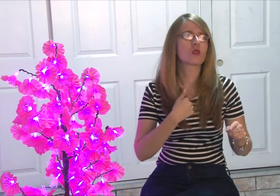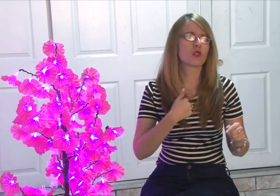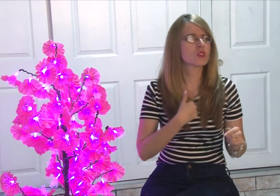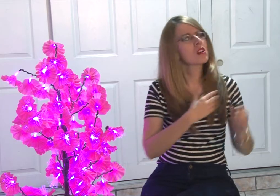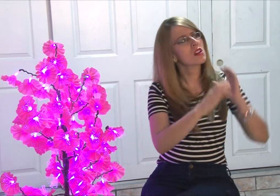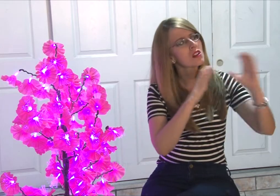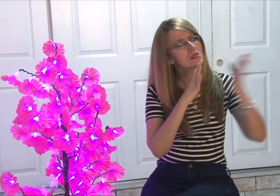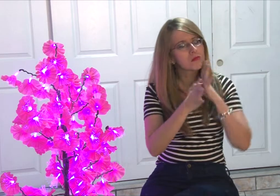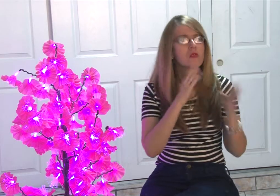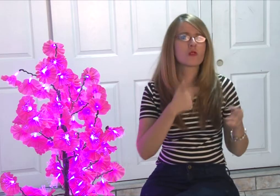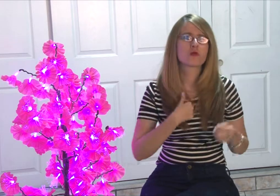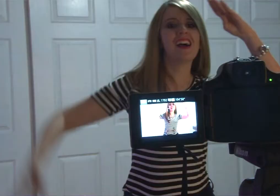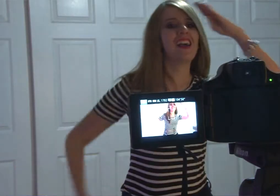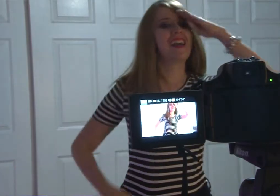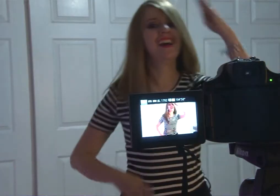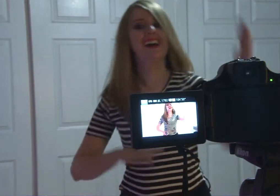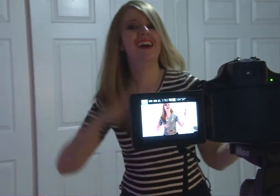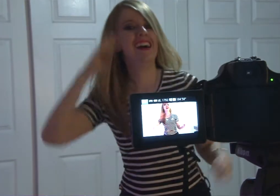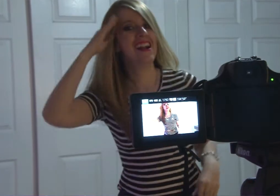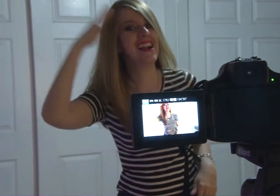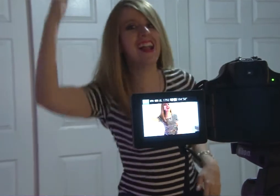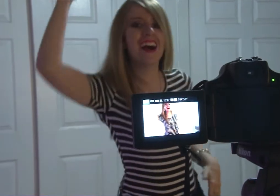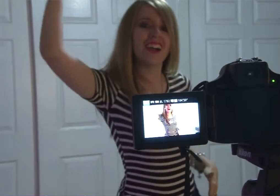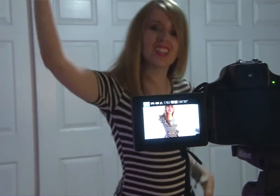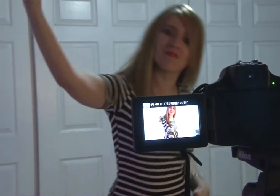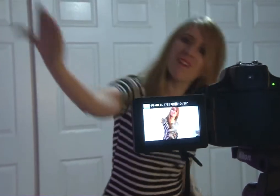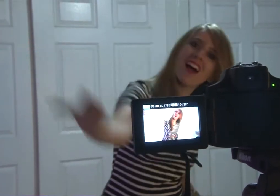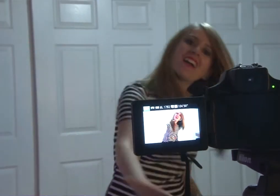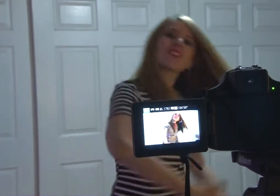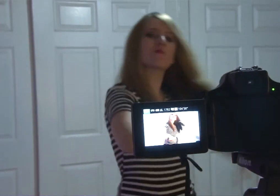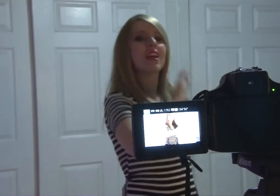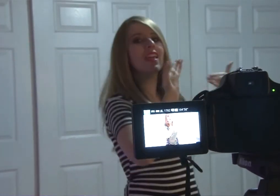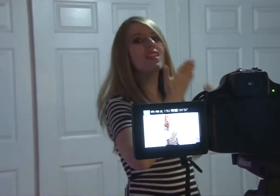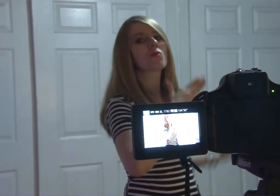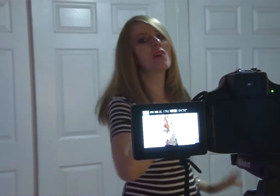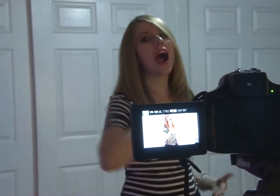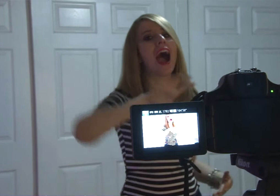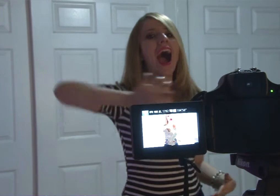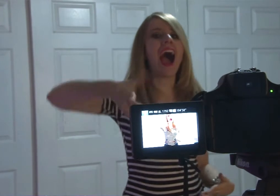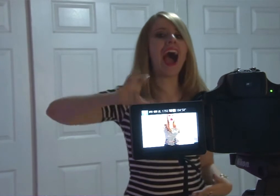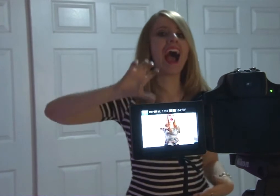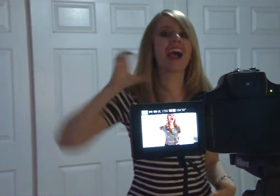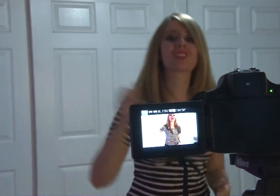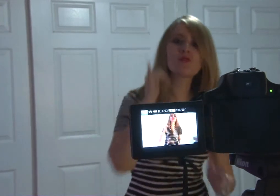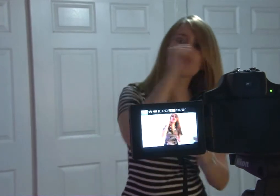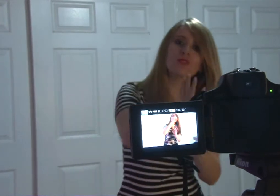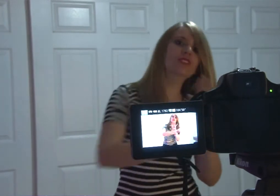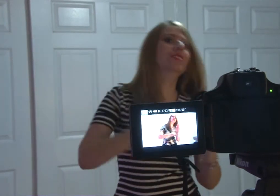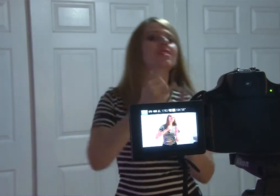amigo, y hablé y le dije, me encantaría, si a mi sueño es ser youtuber,